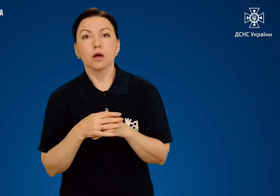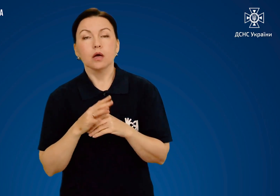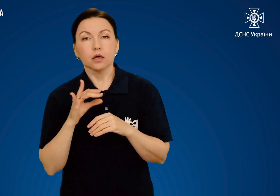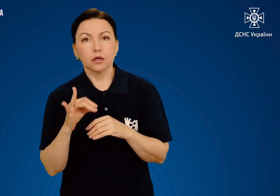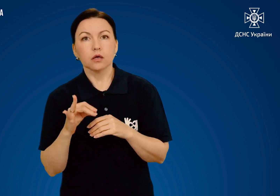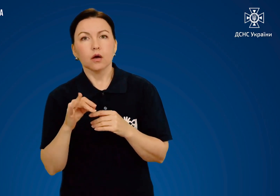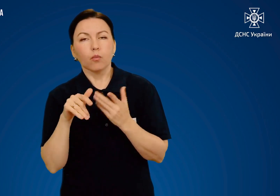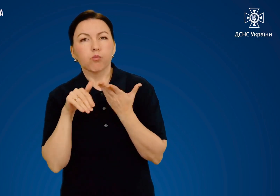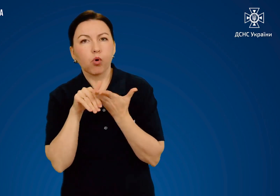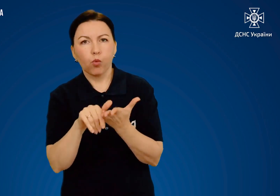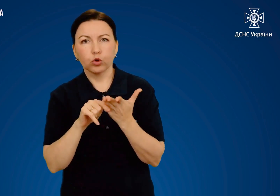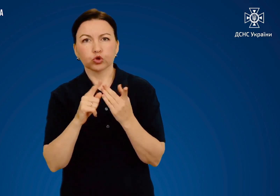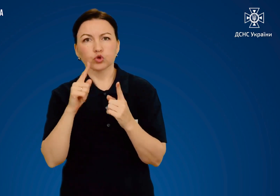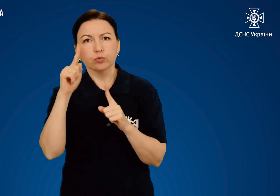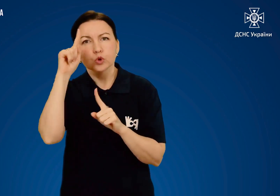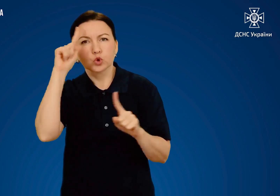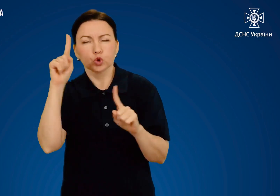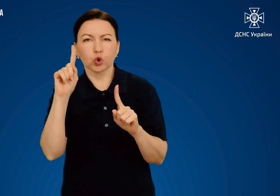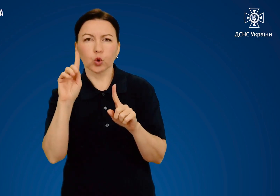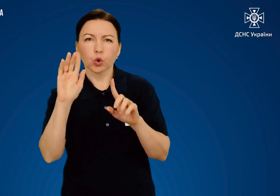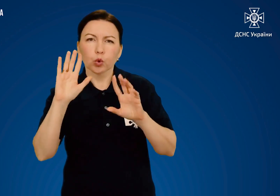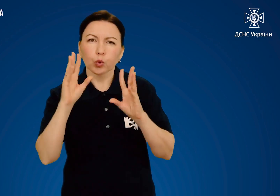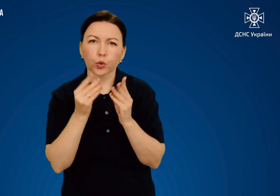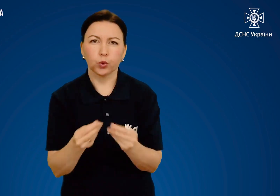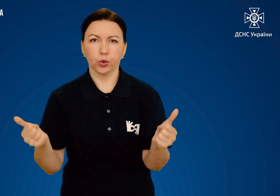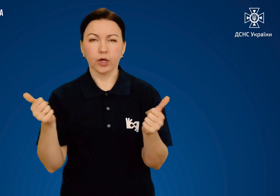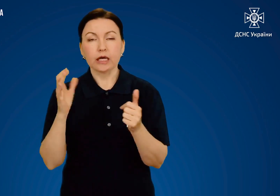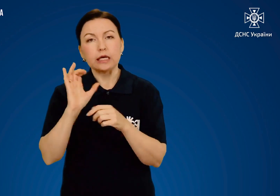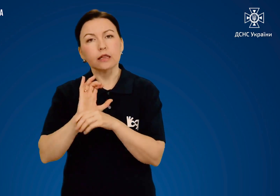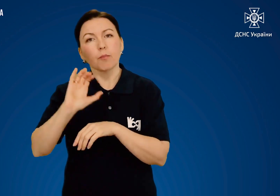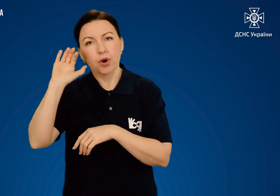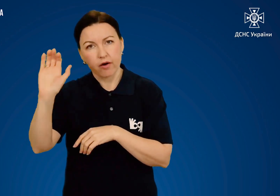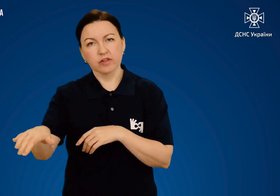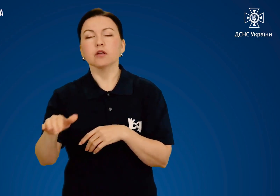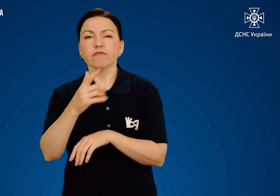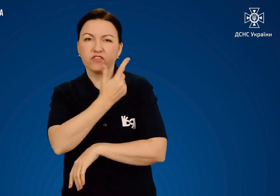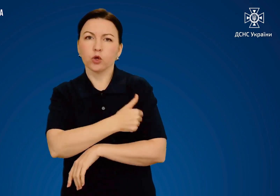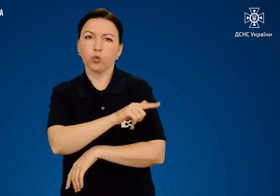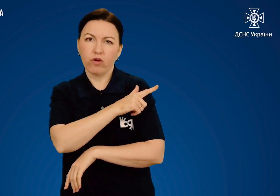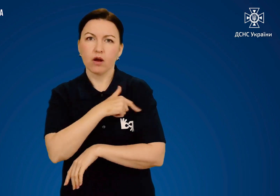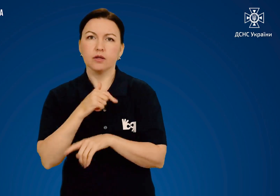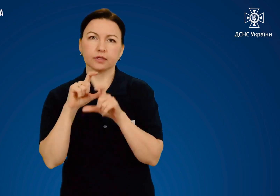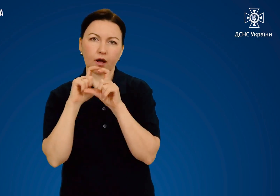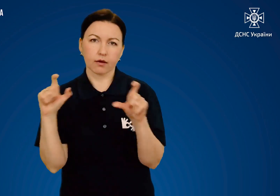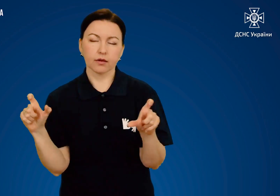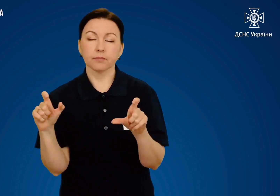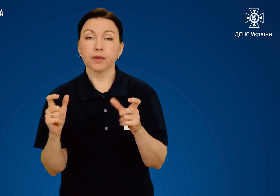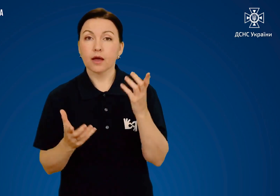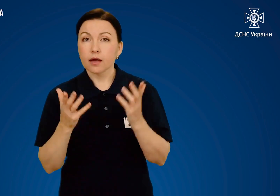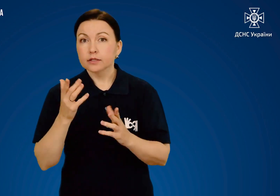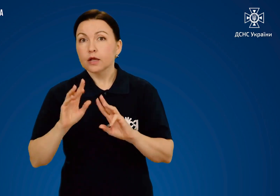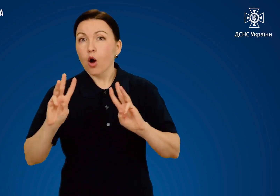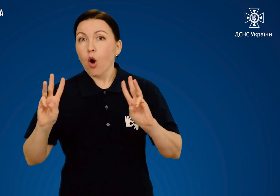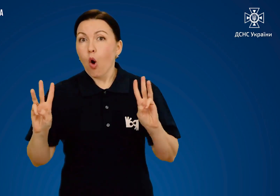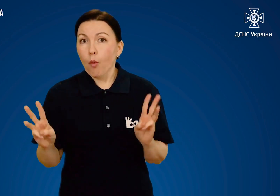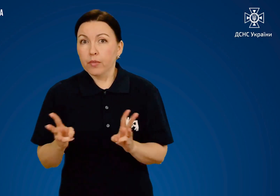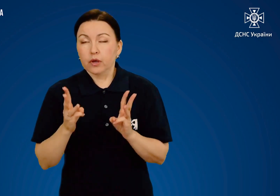вжити заходів проти шоку і направити в лікувальний заклад. При опіках окремих